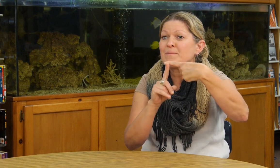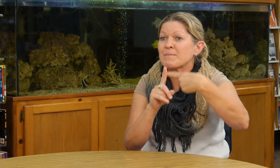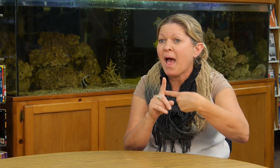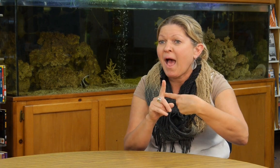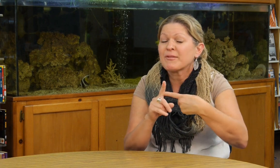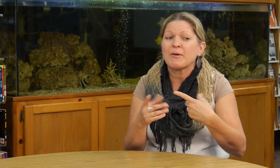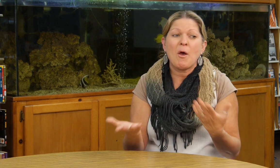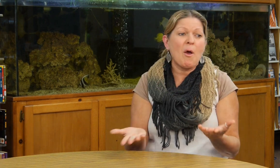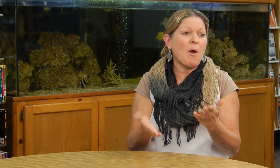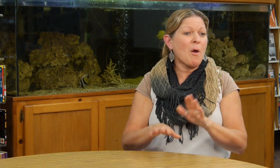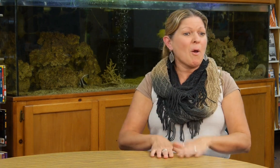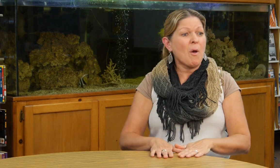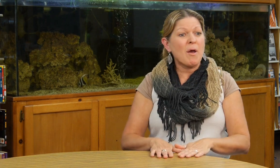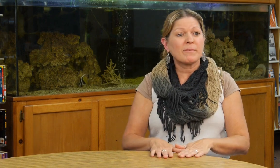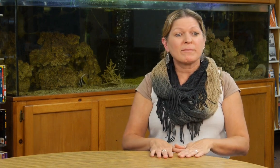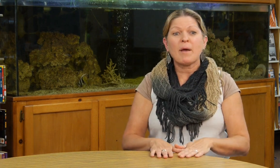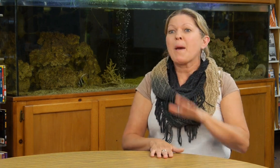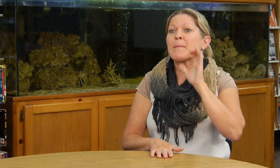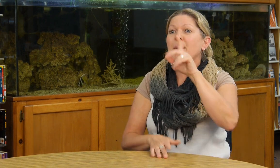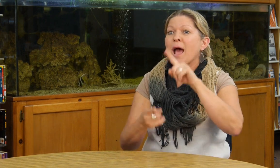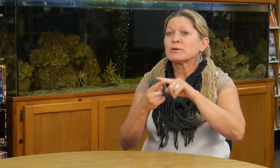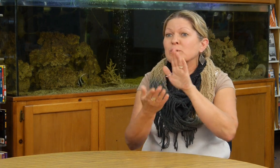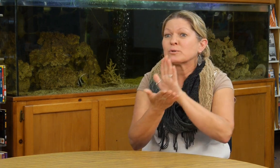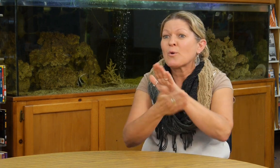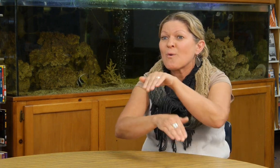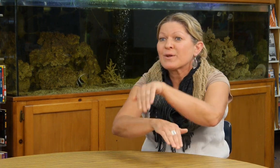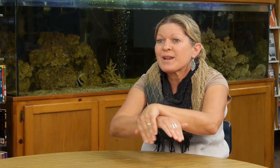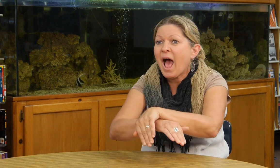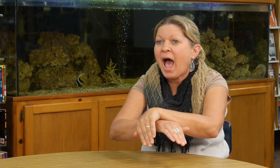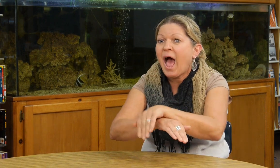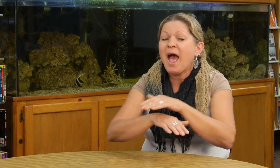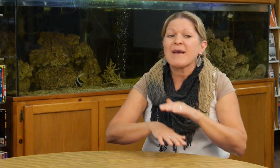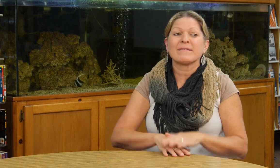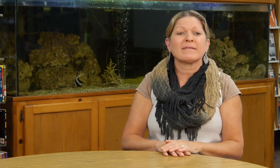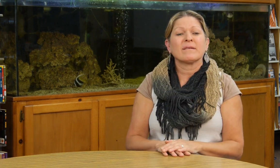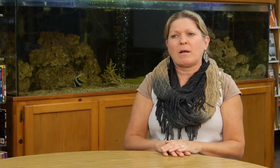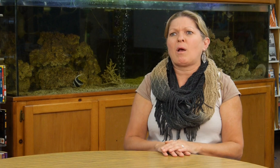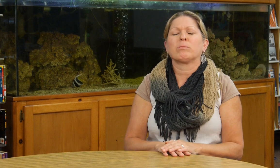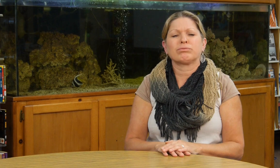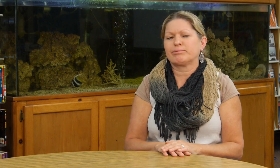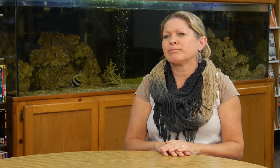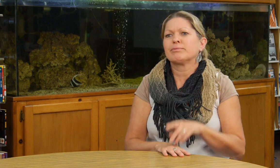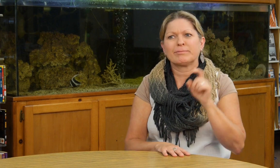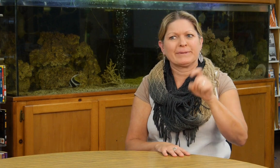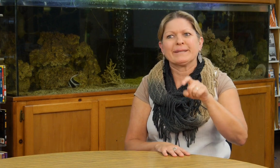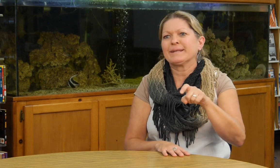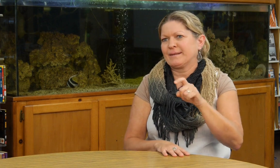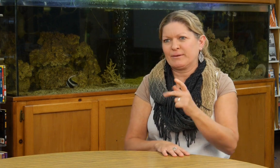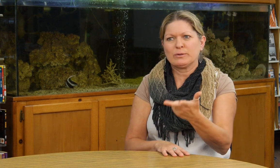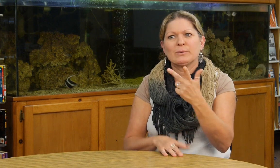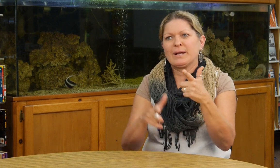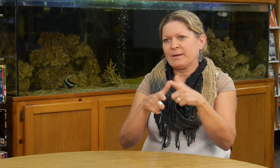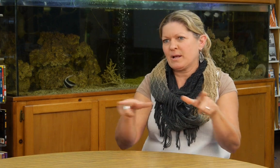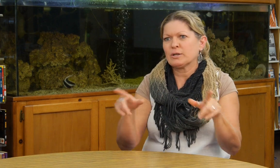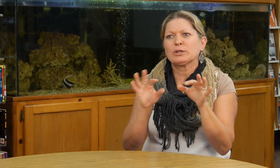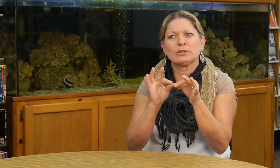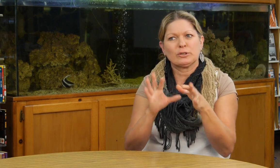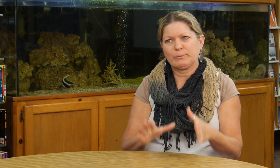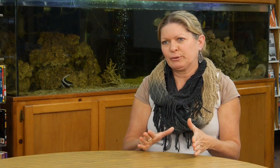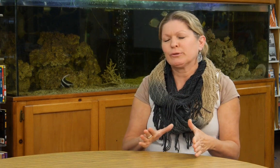de esto tengo un intérprete. A veces con un mes de antelación o, por ejemplo, para el estudiante del mes o para la